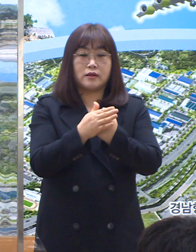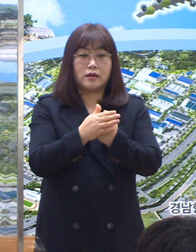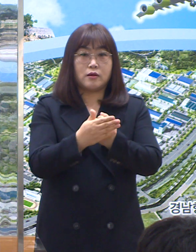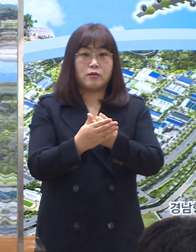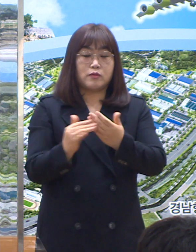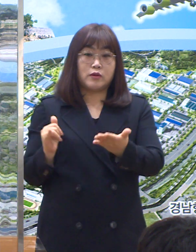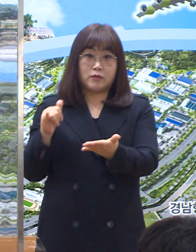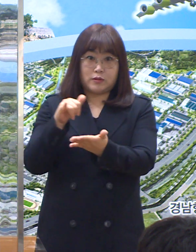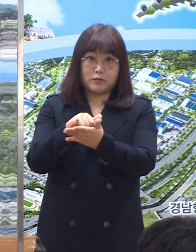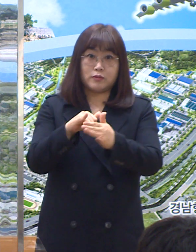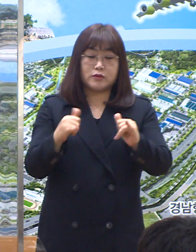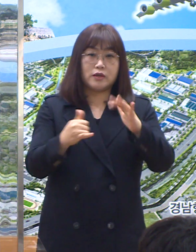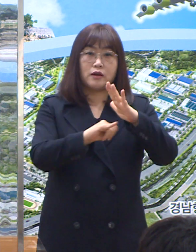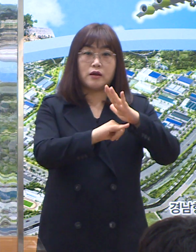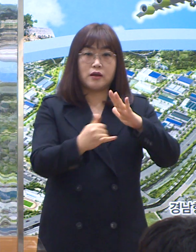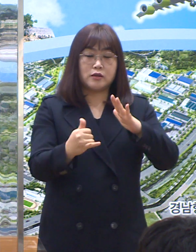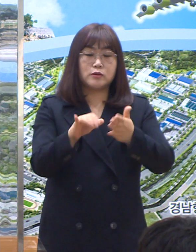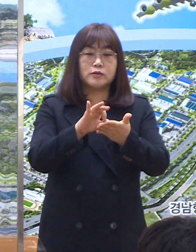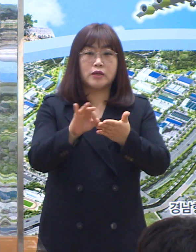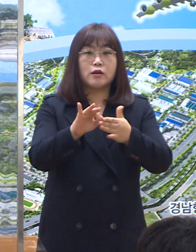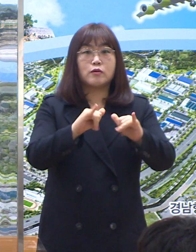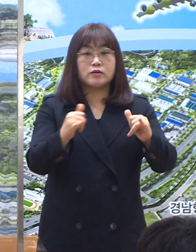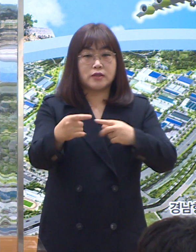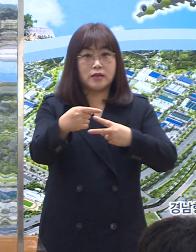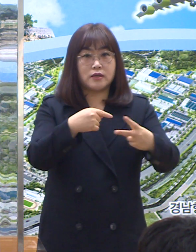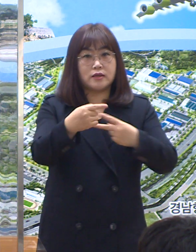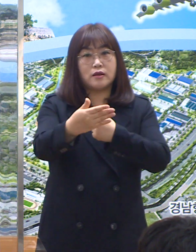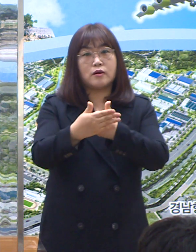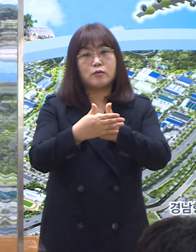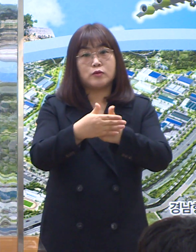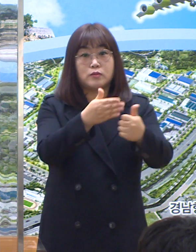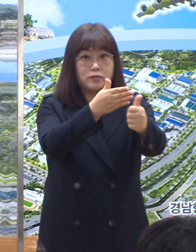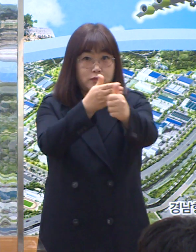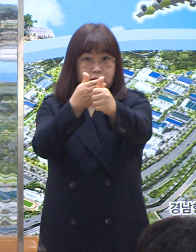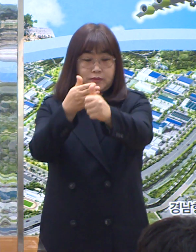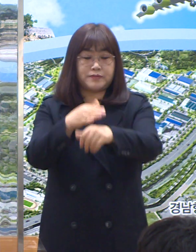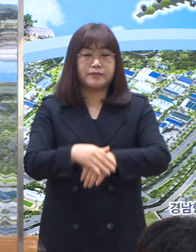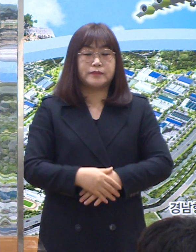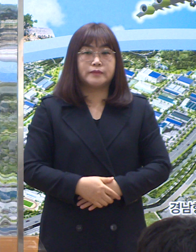가족 등 이용자 여러분의 이해와 협조를 당부드립니다.